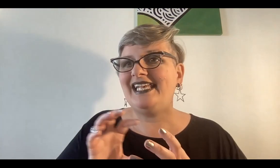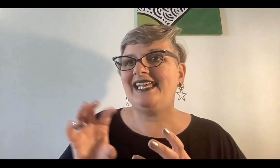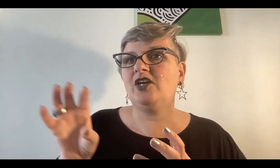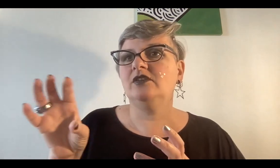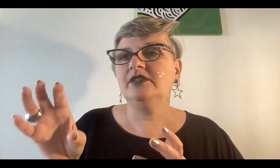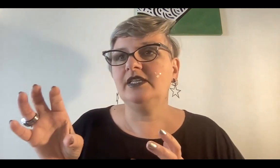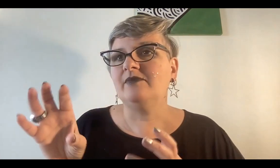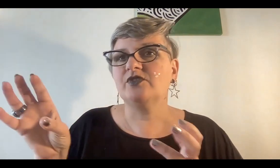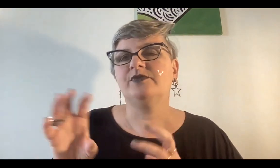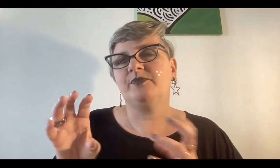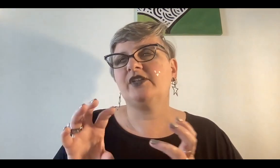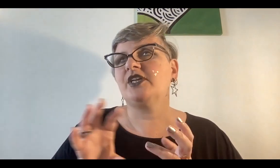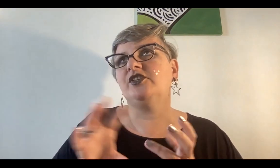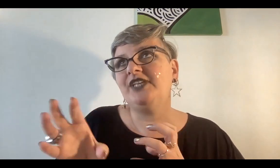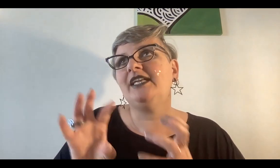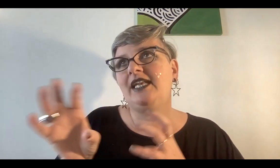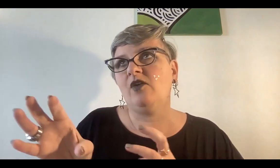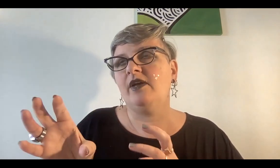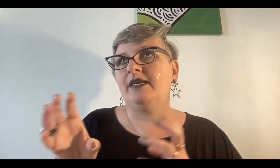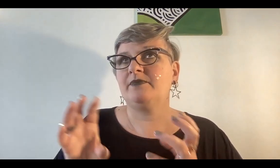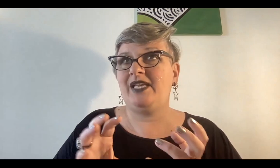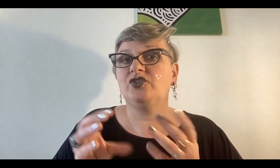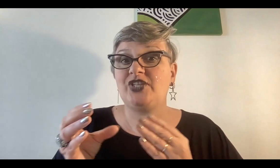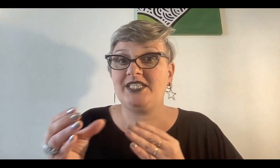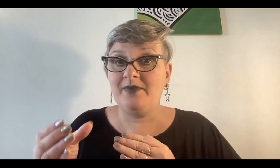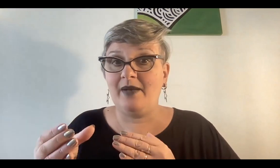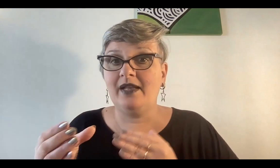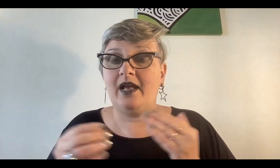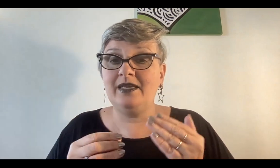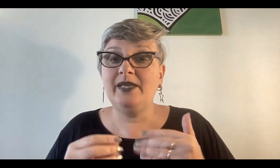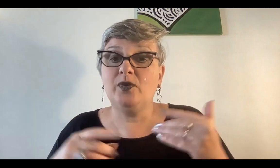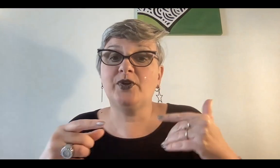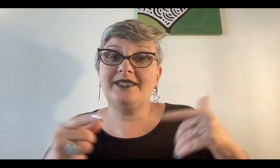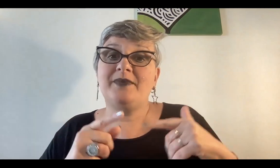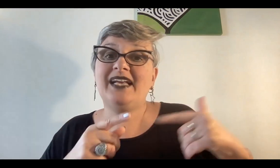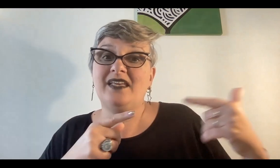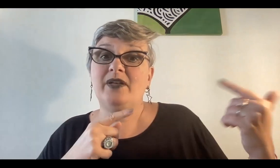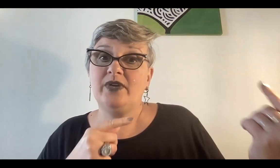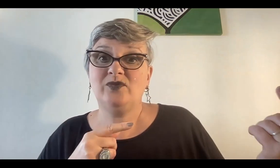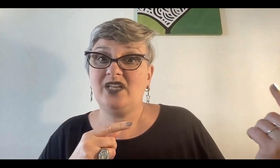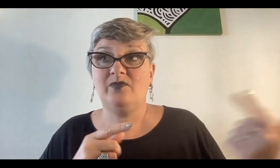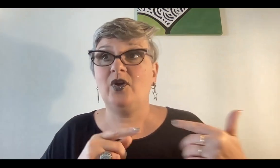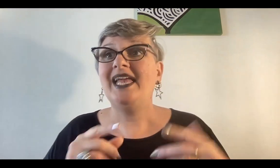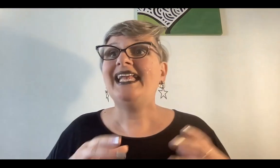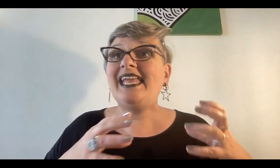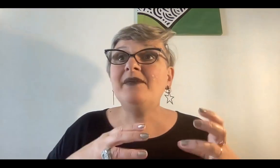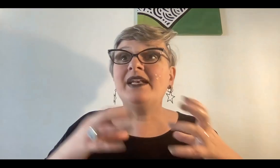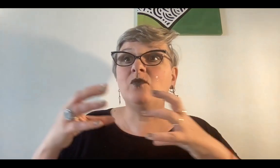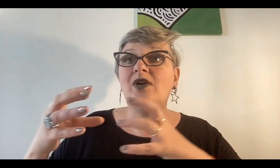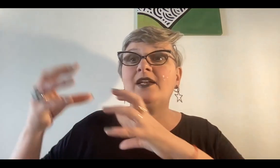se escondían en las cuevas, pero se llevaban alimento porque sabían que iba a durar un tiempo, e iban a buscar